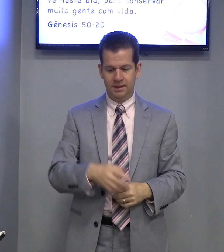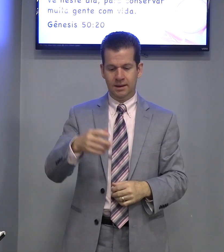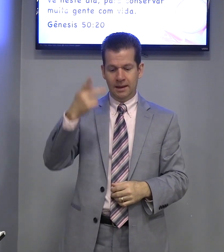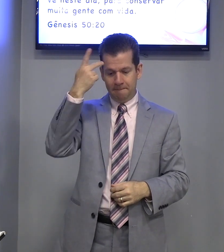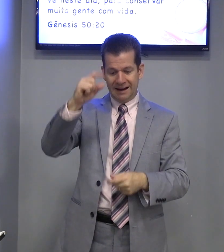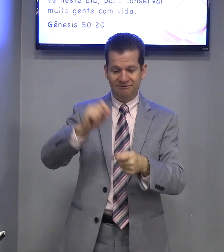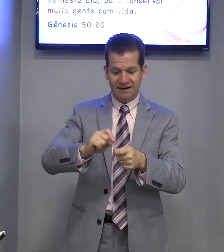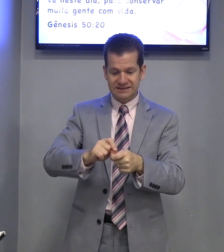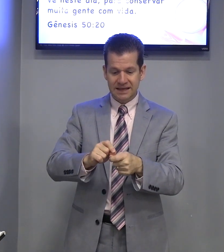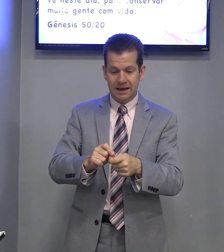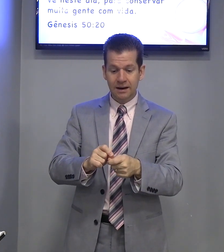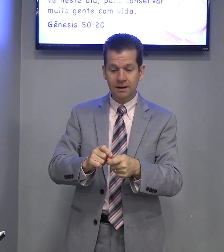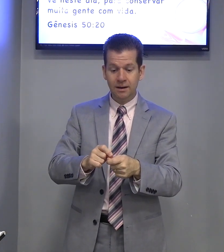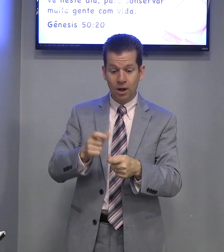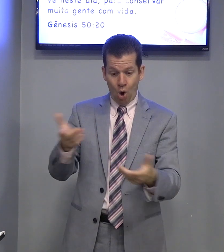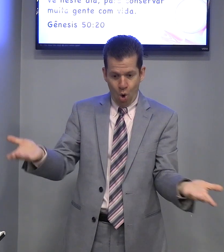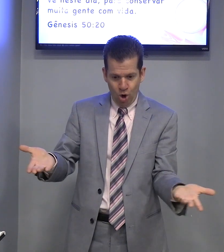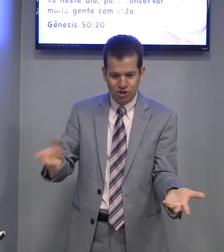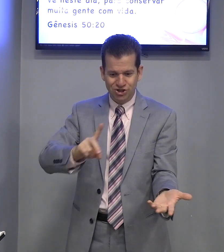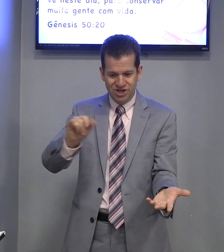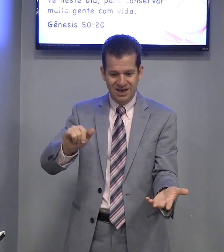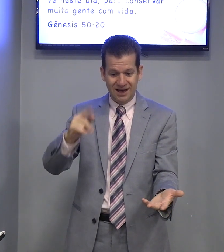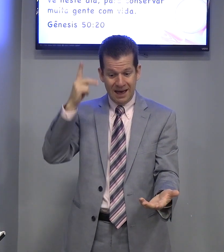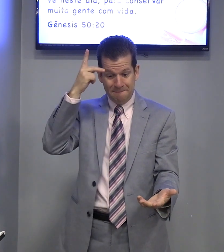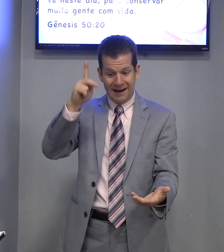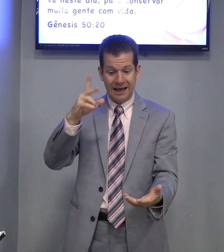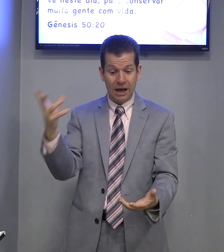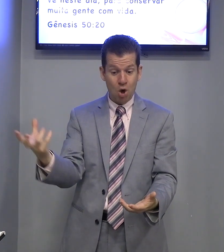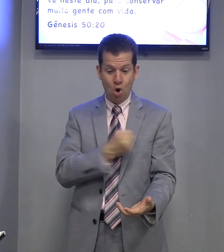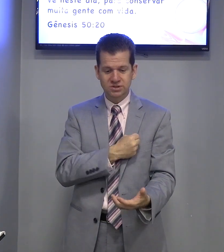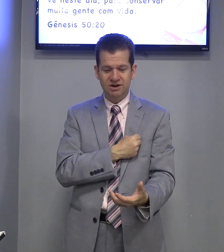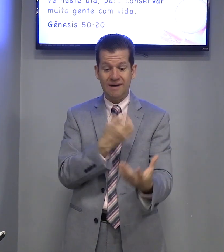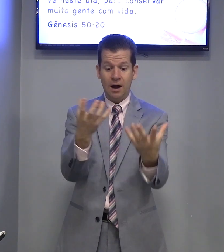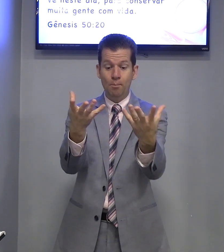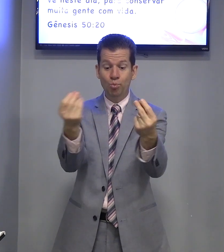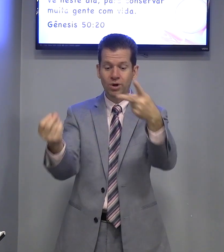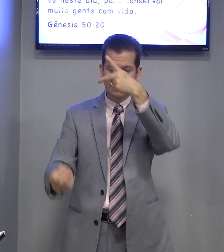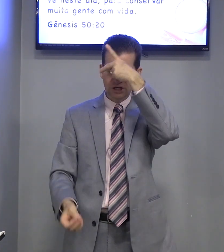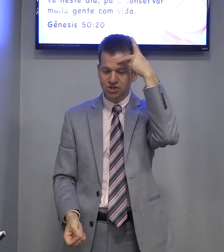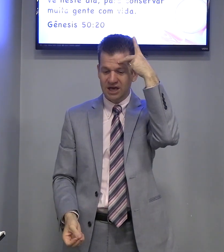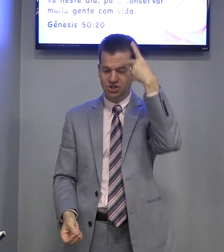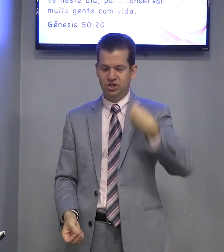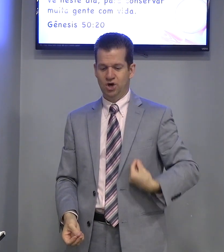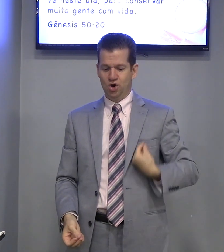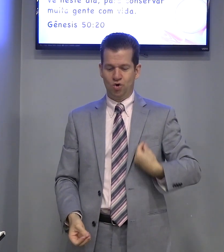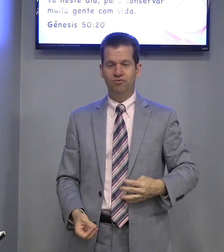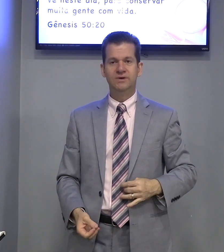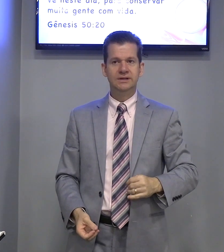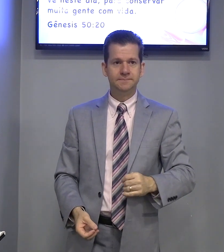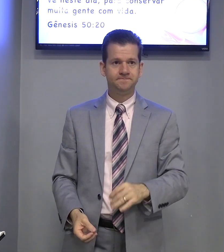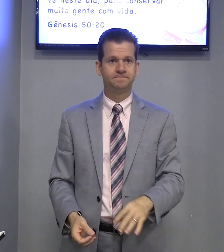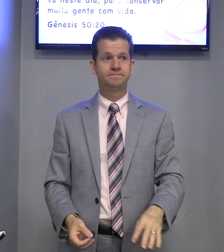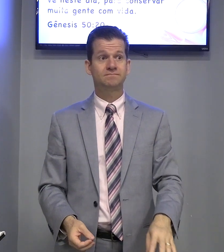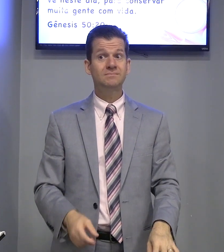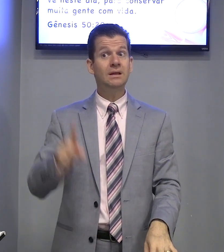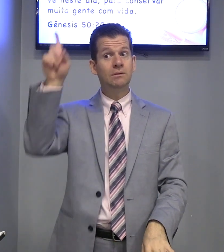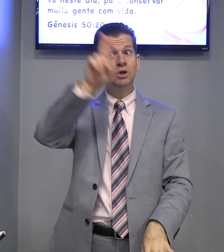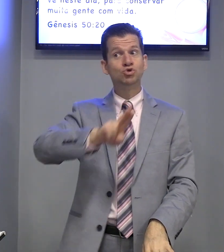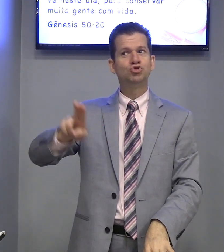Para fazer, hoje em dia, para conservar muita gente com vida. Então, Deus